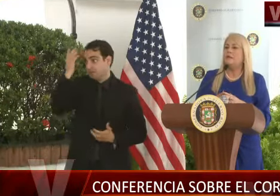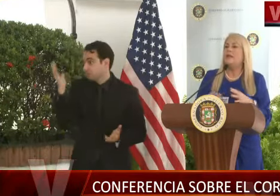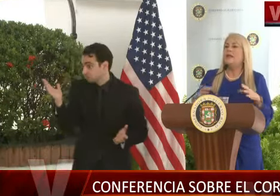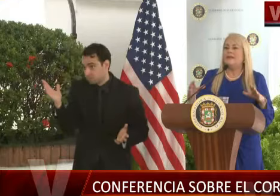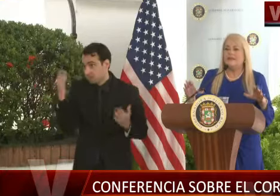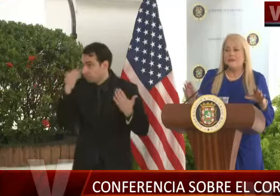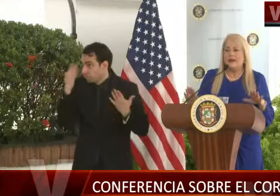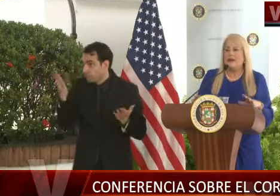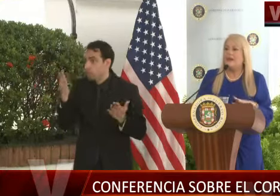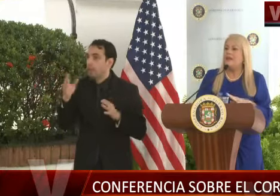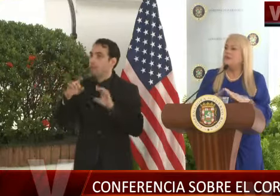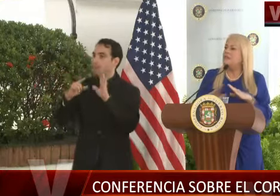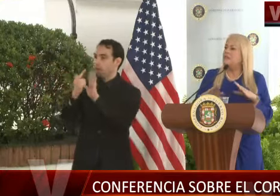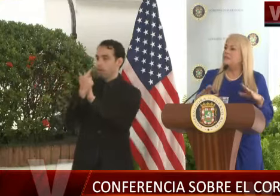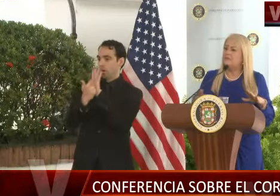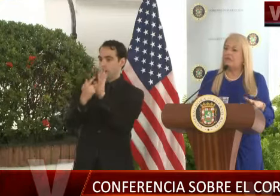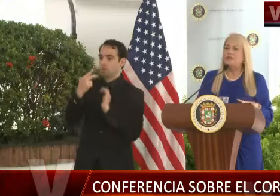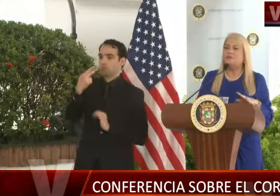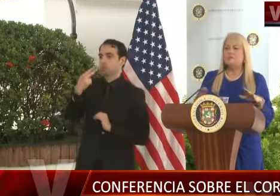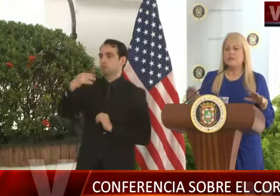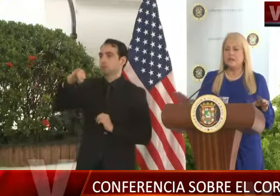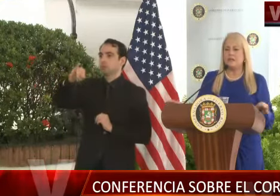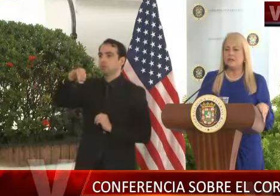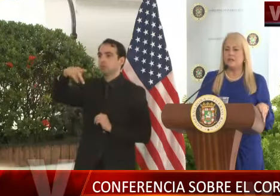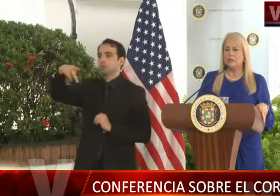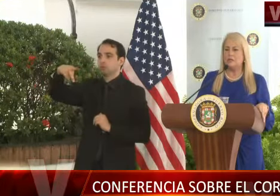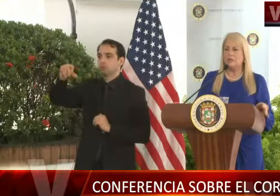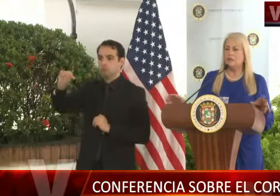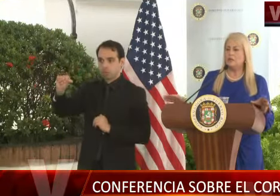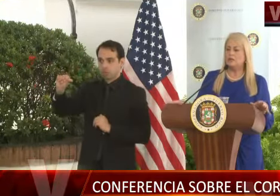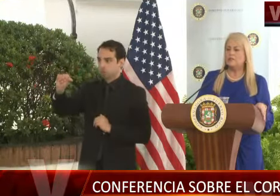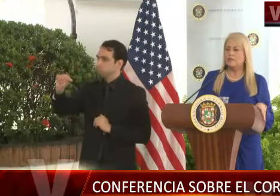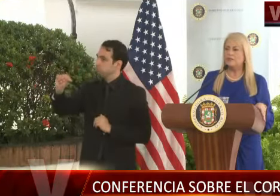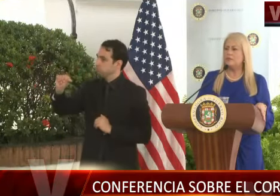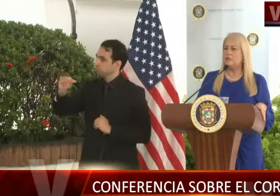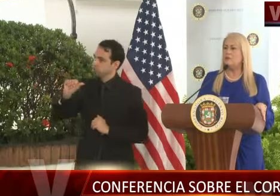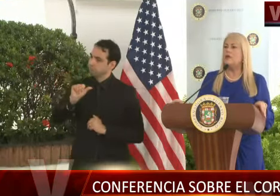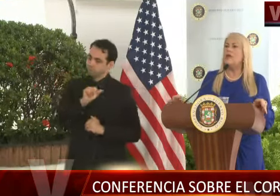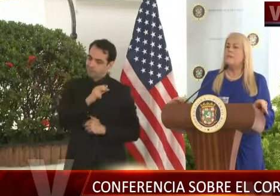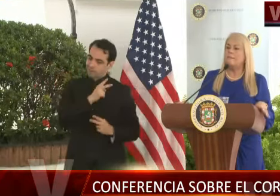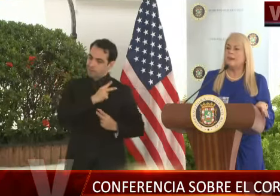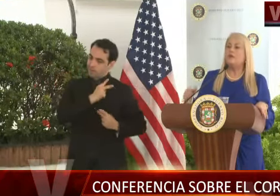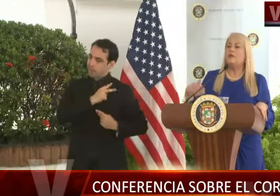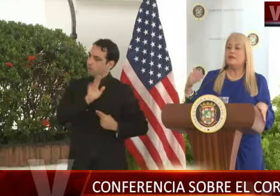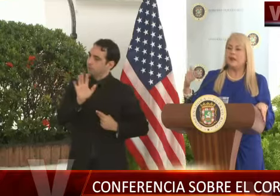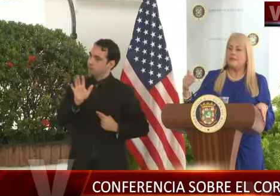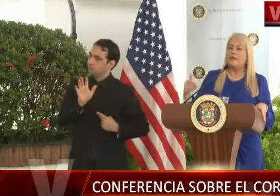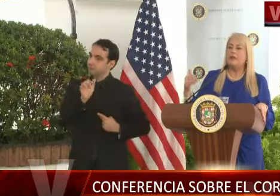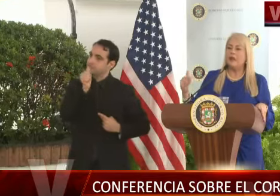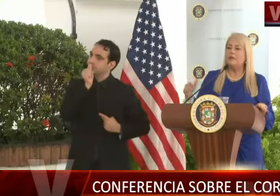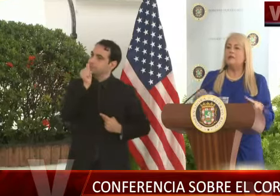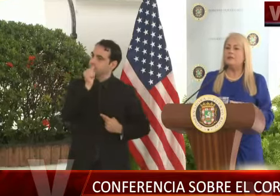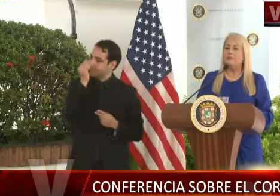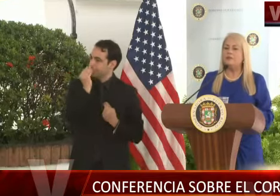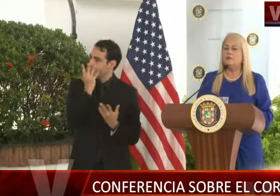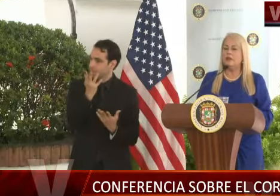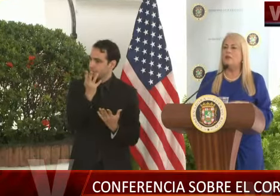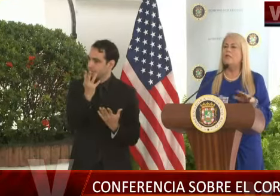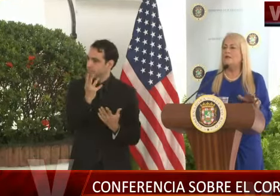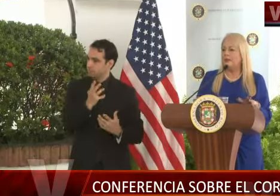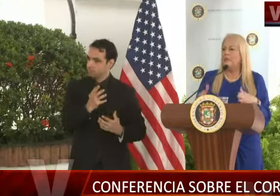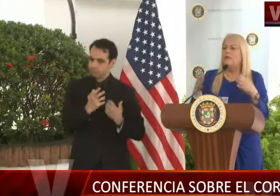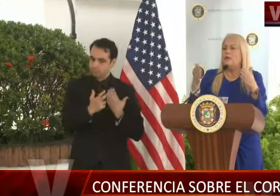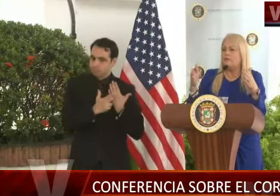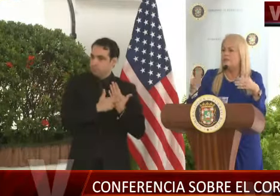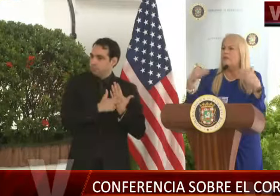por la ley IPA, el hospital de veteranos es bien celoso con esa información, pero ellos se la han manejado en términos